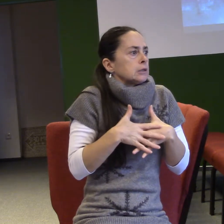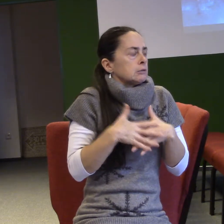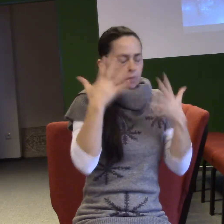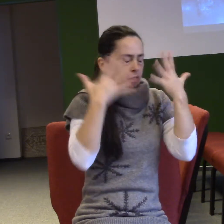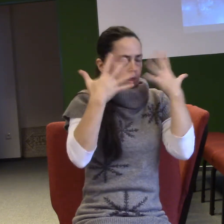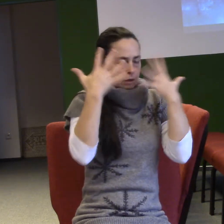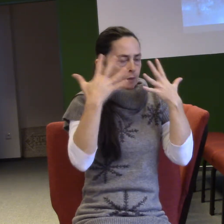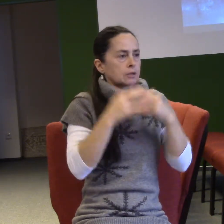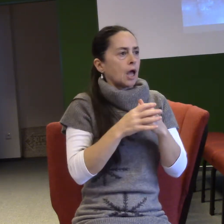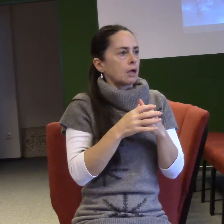zděšen a znepokojen.